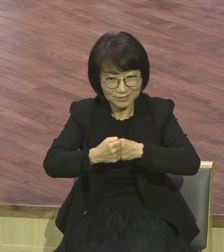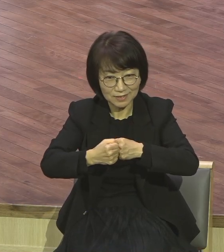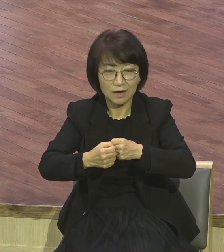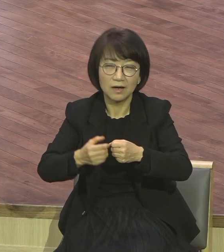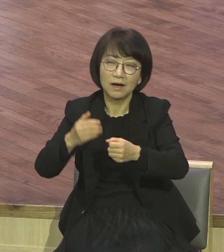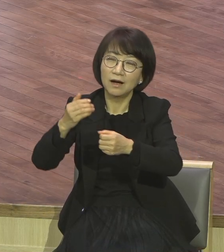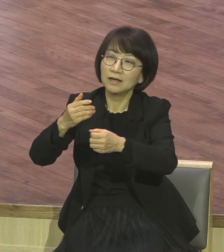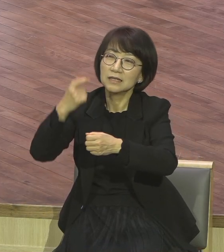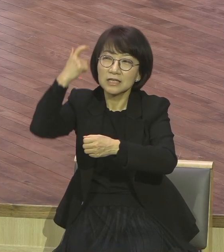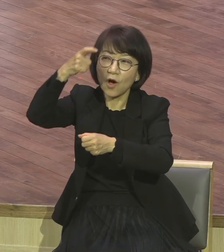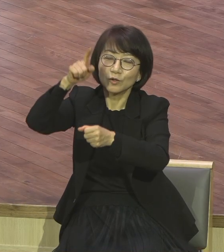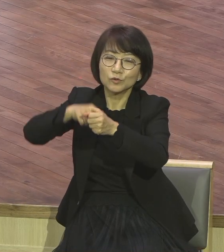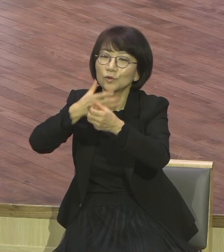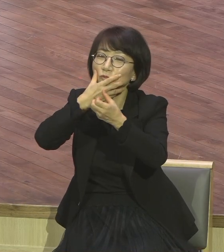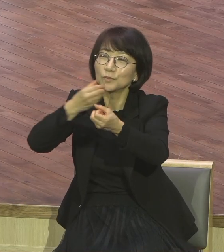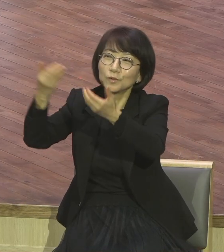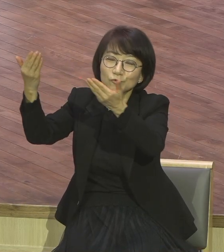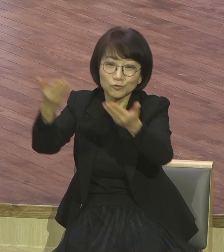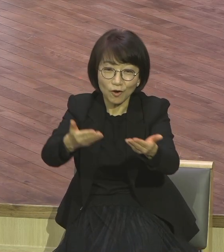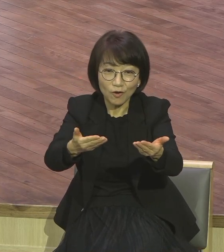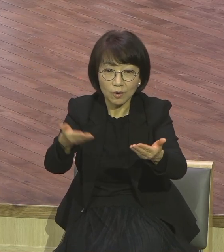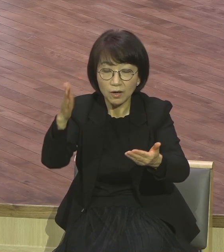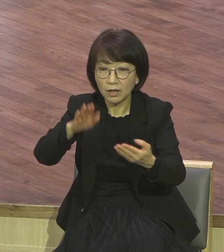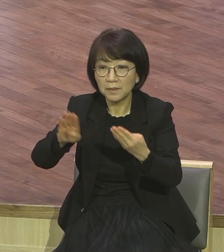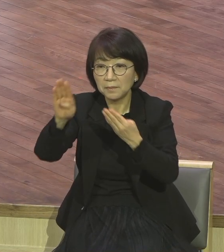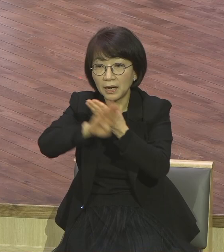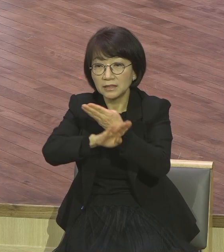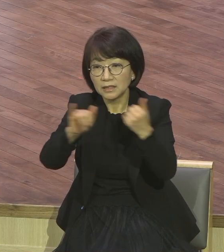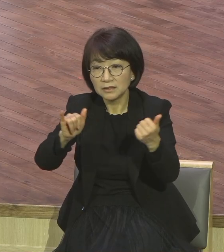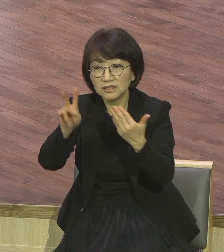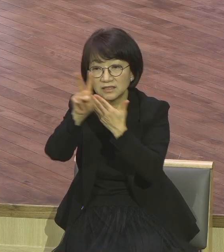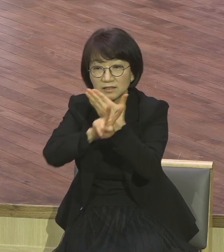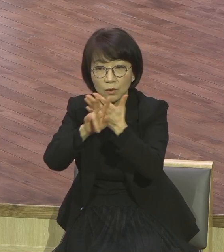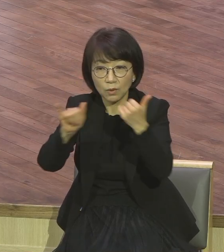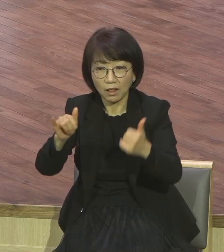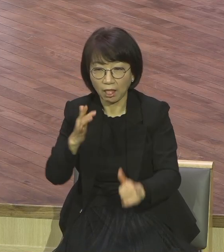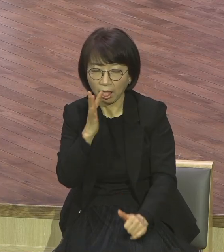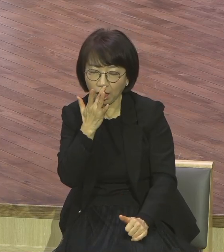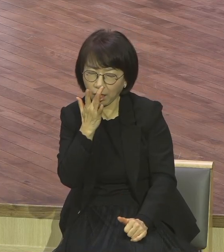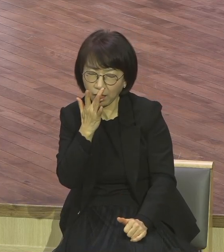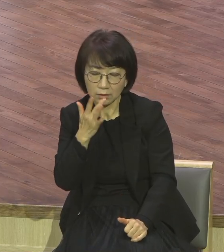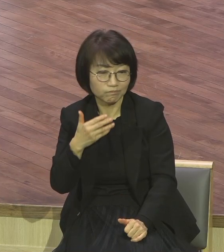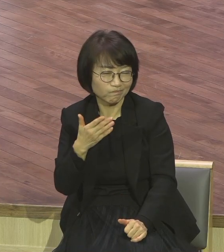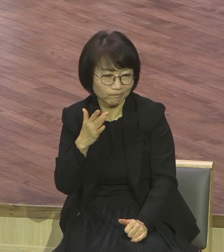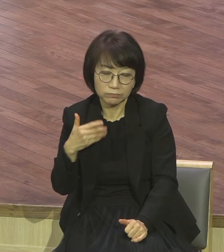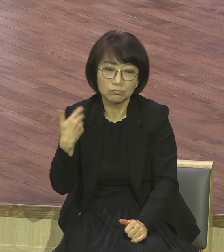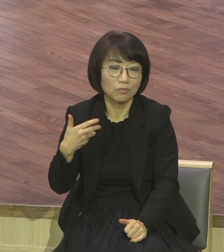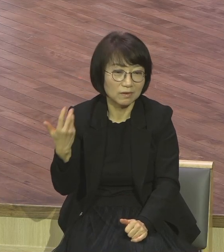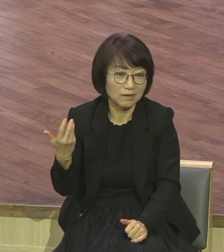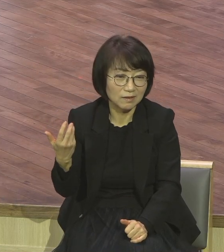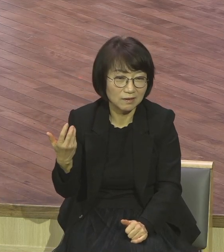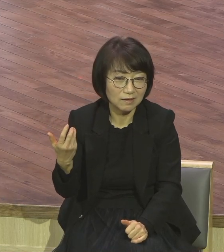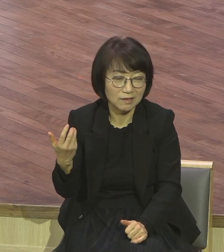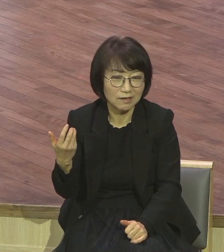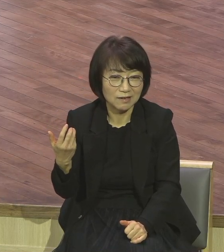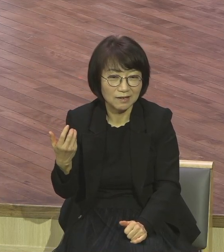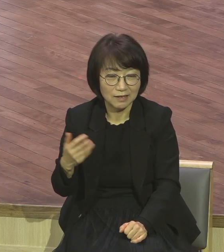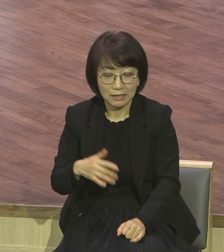바르셌스의 관들은 완전히 놓쳤습니다. 종교인들은 놓치는 거예요. 고생하는 겁니다.